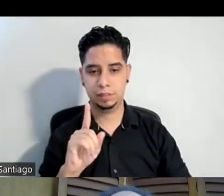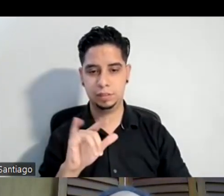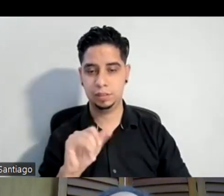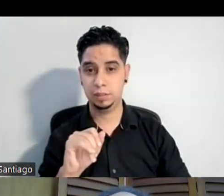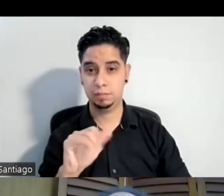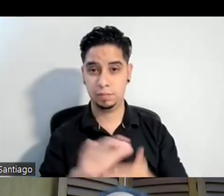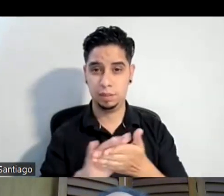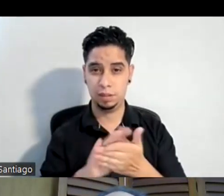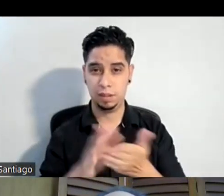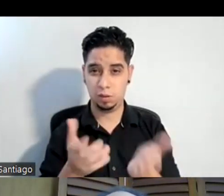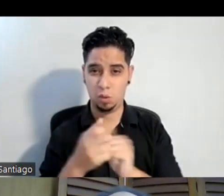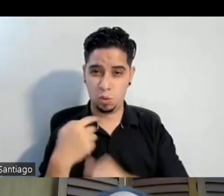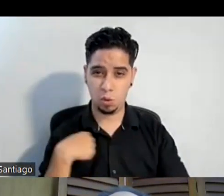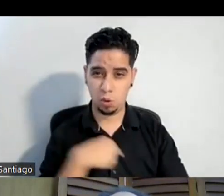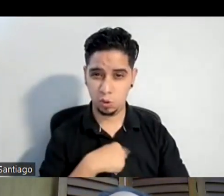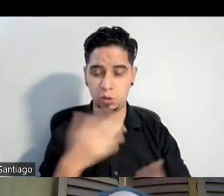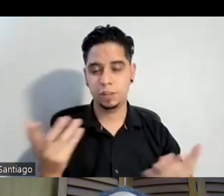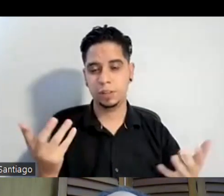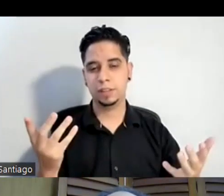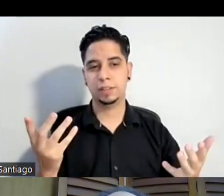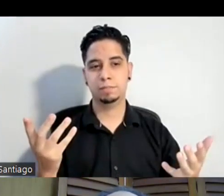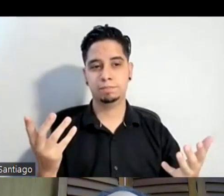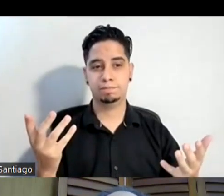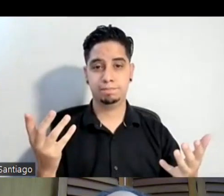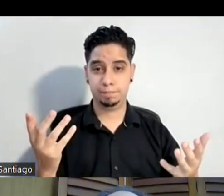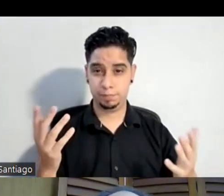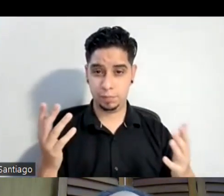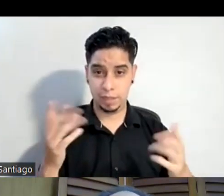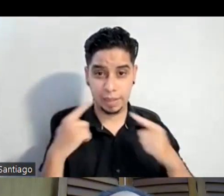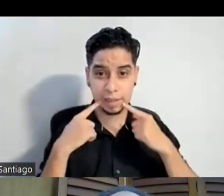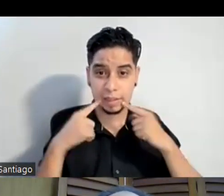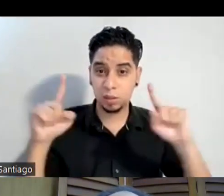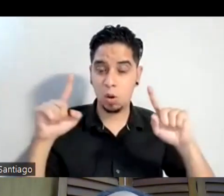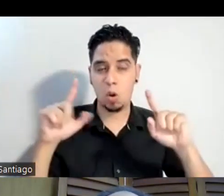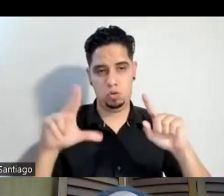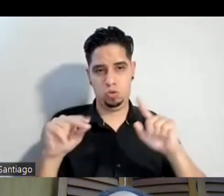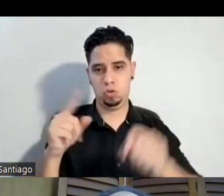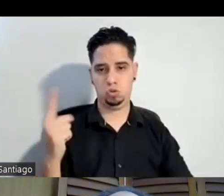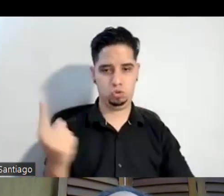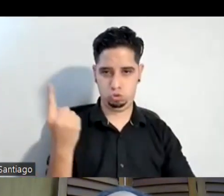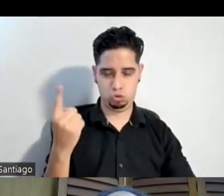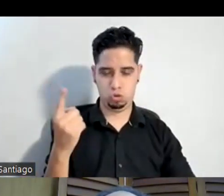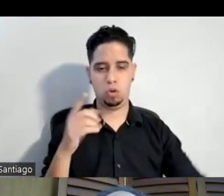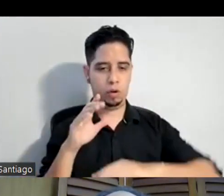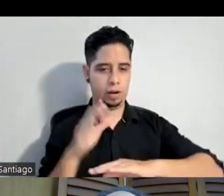y y pues mucho éxito no tan solo verdad en canción de navidad dejamos repetir rápido